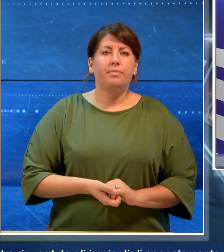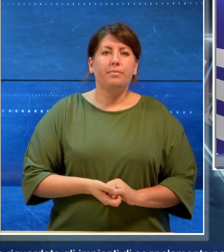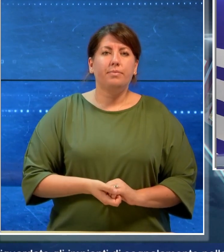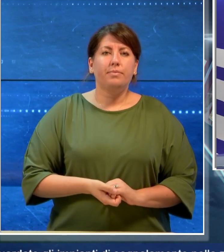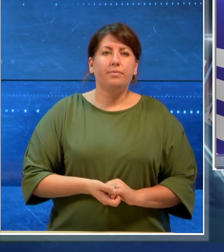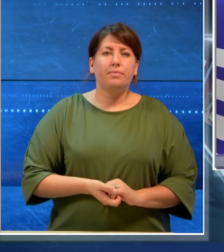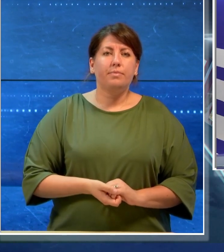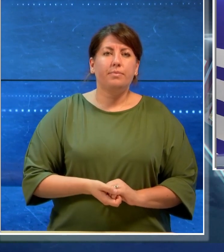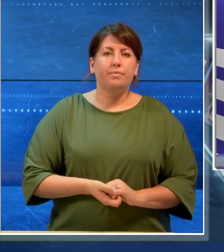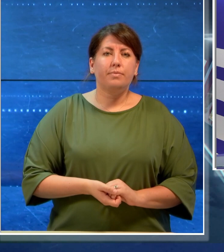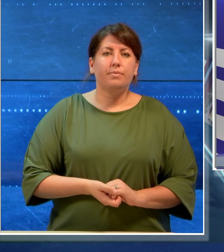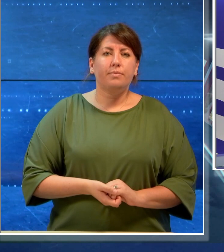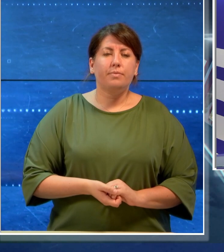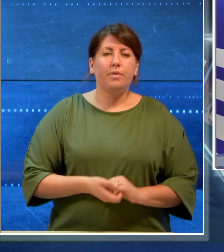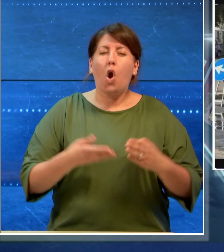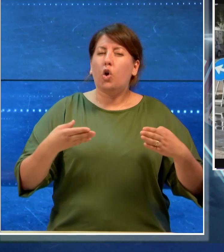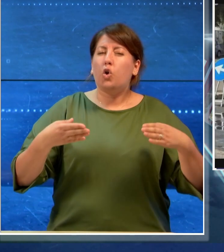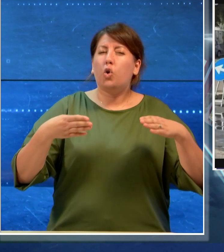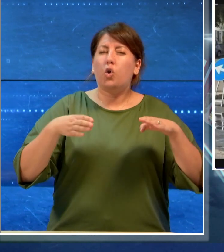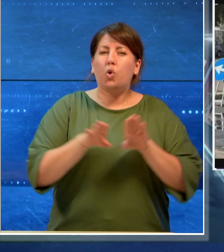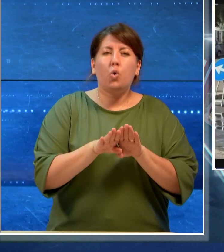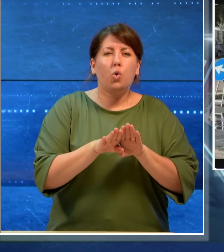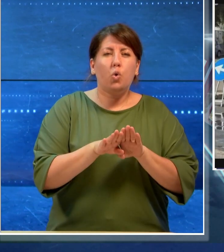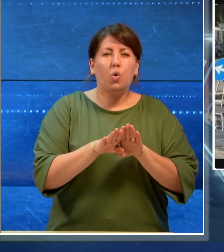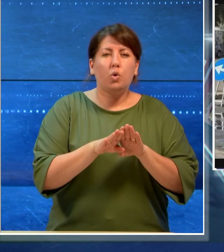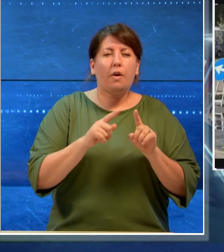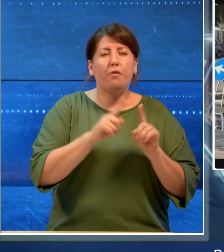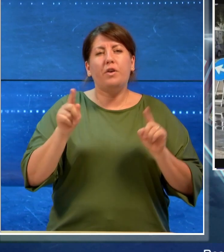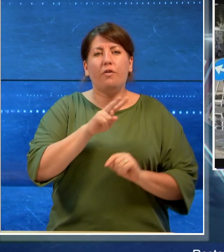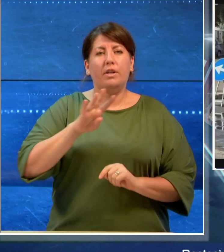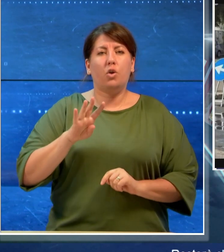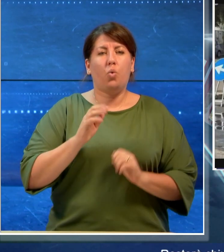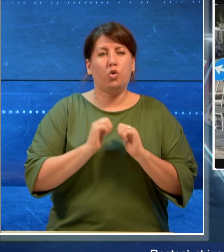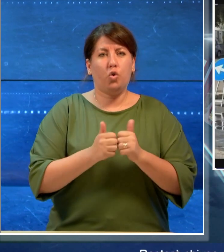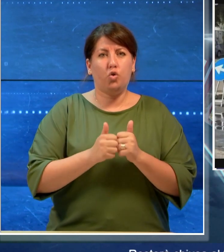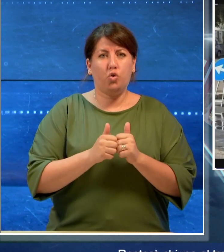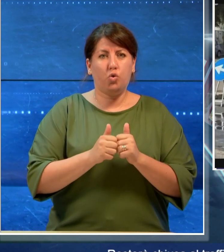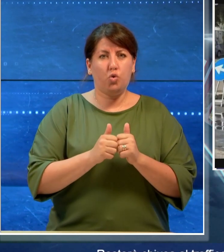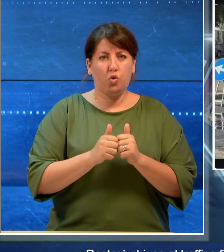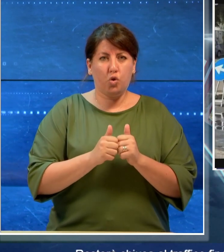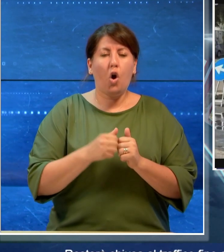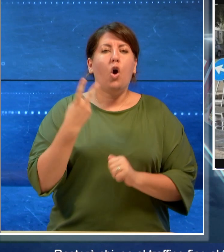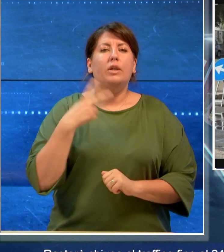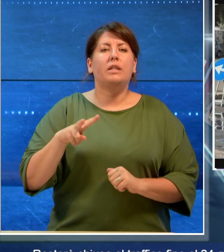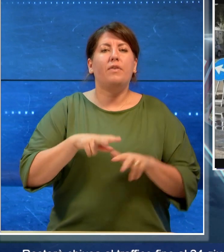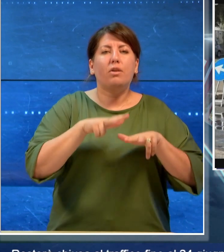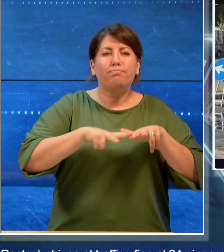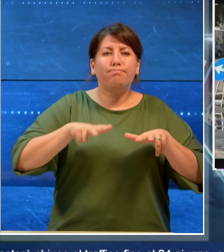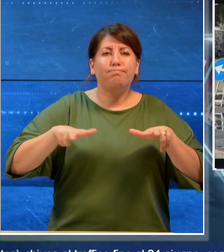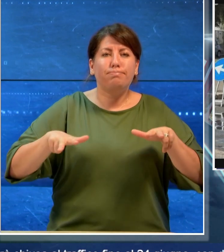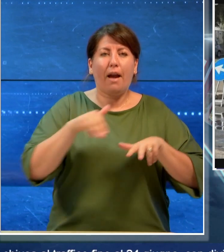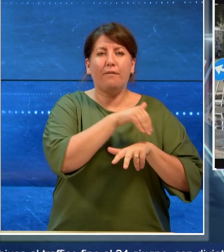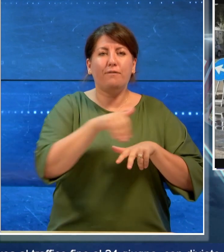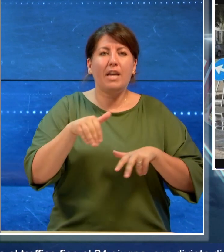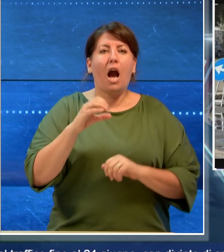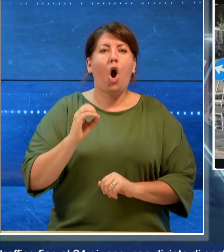Resterà chiusa al traffico fino al 24 giugno con divieto di sosta a ambo i lati il tratto